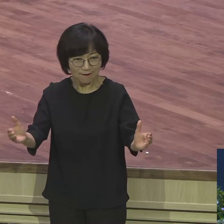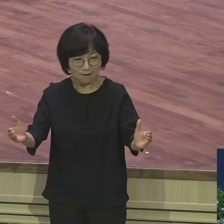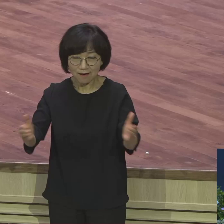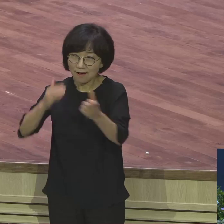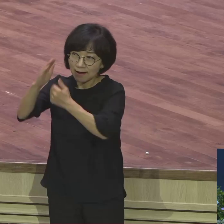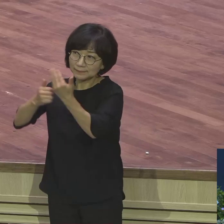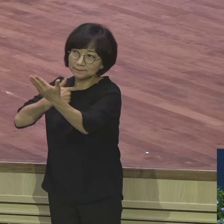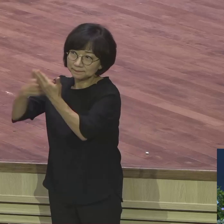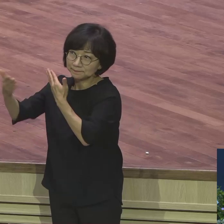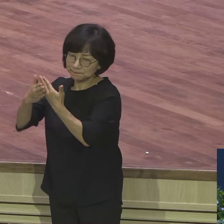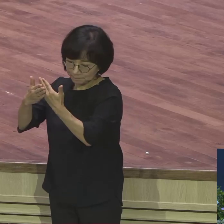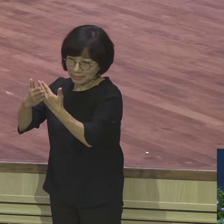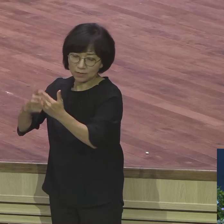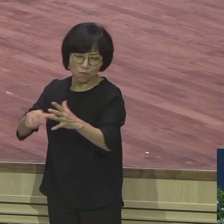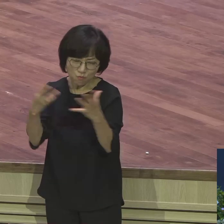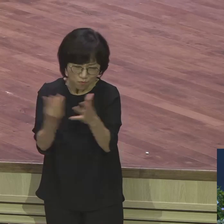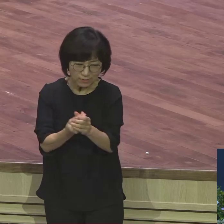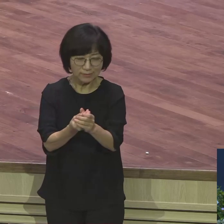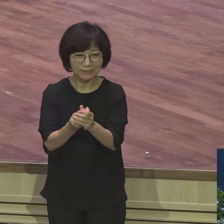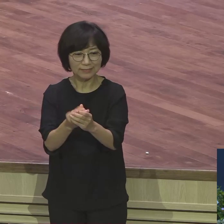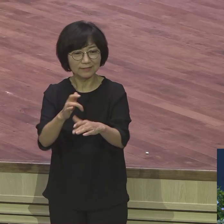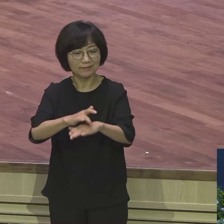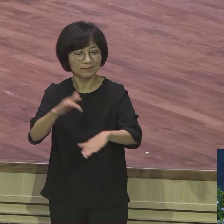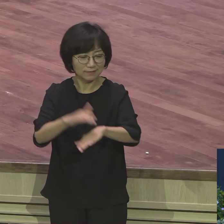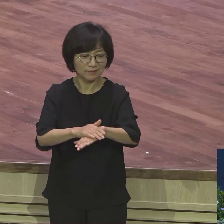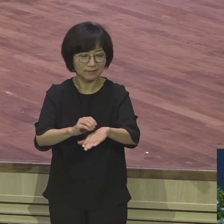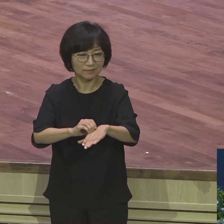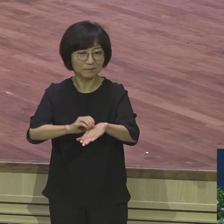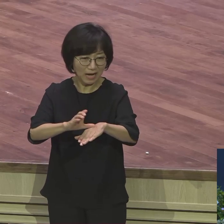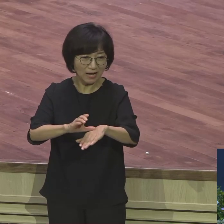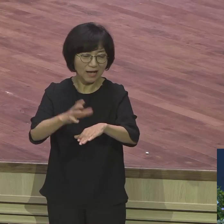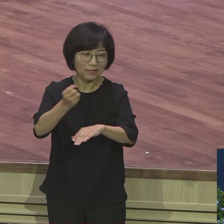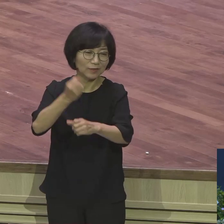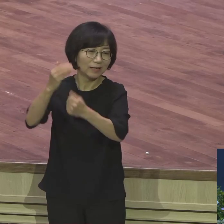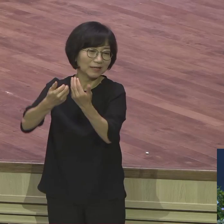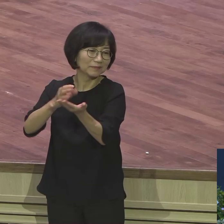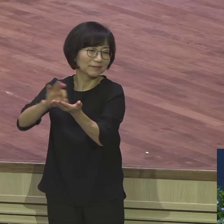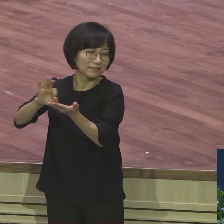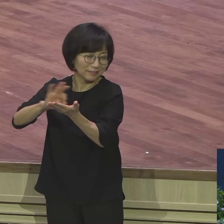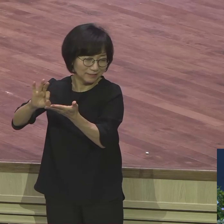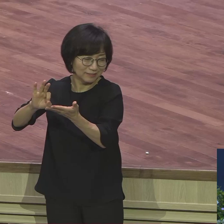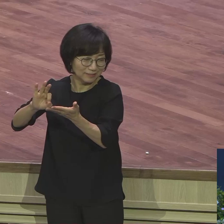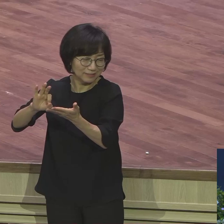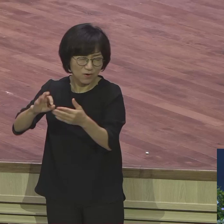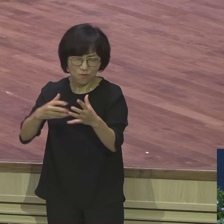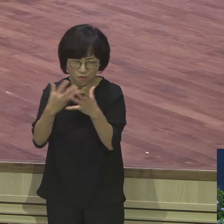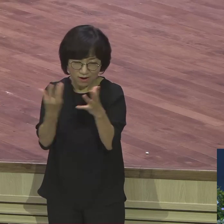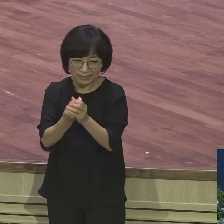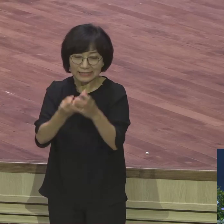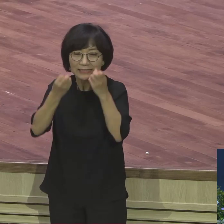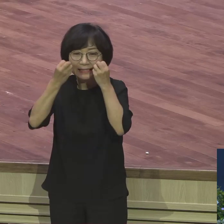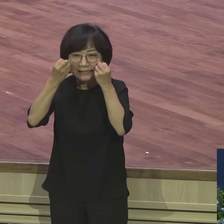위해서 완전히 체결화되게 만들어서 완전히 셔틀 인생을 바꿔버리는 하나님의 계기예요 지금